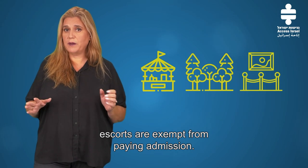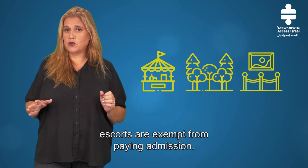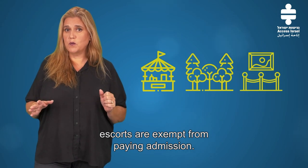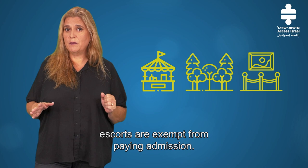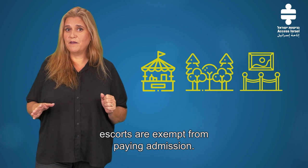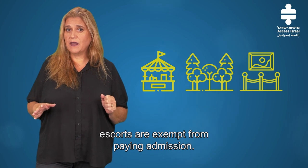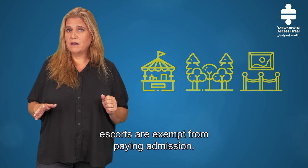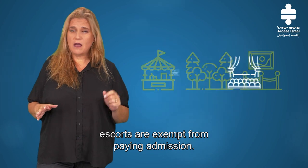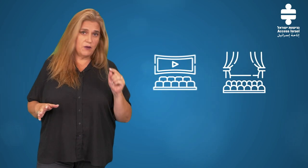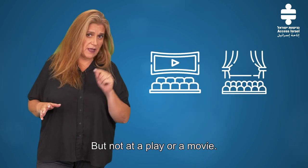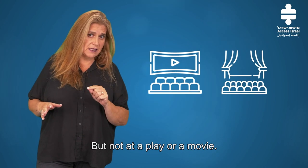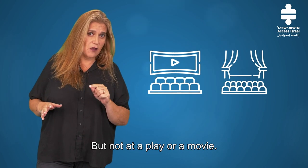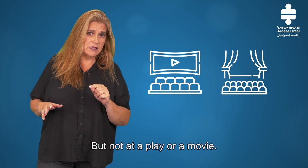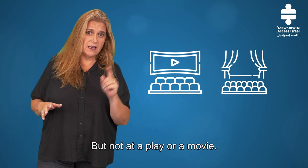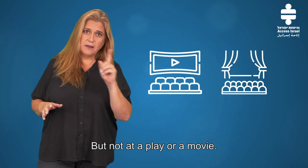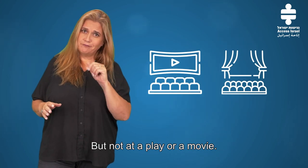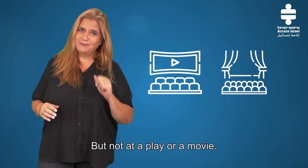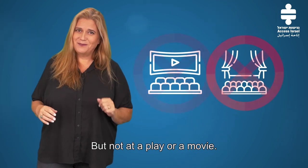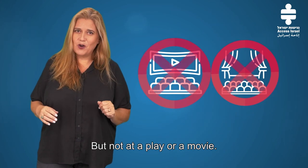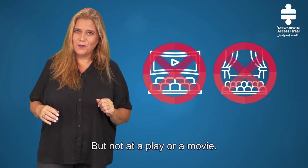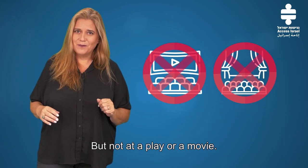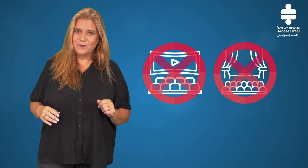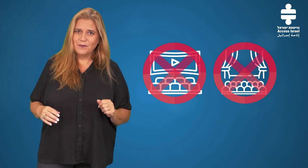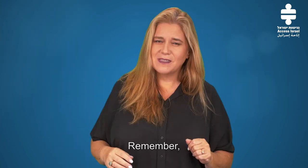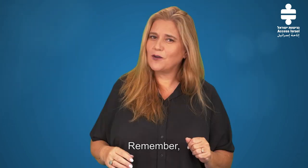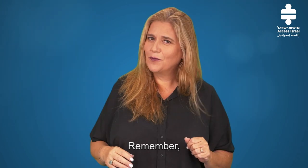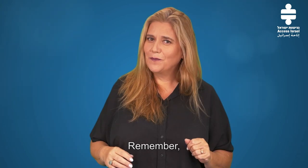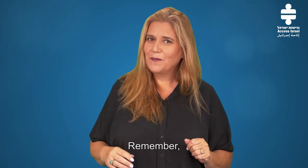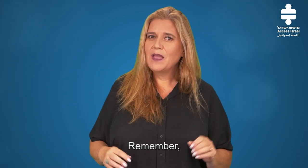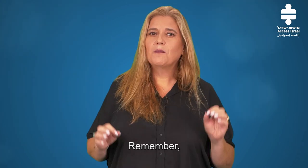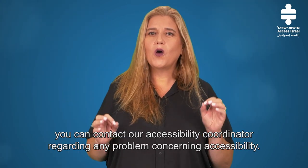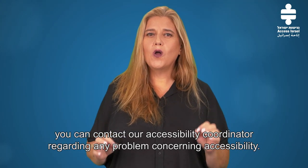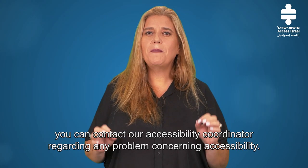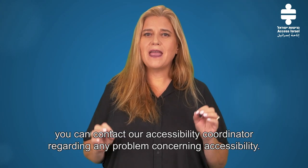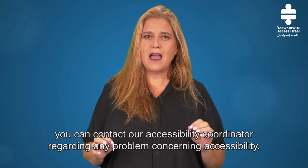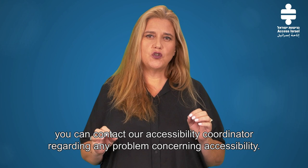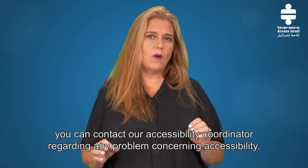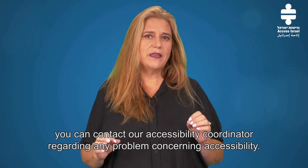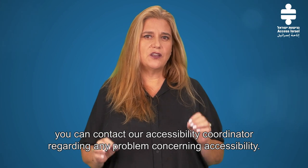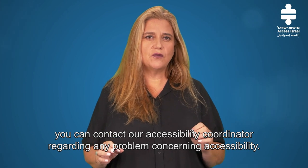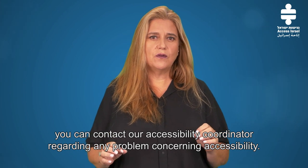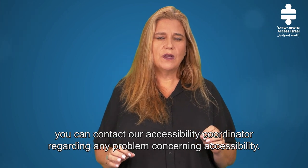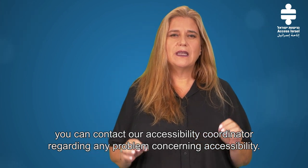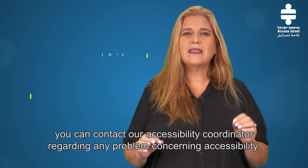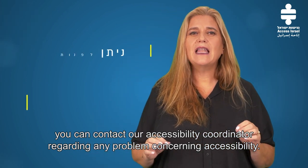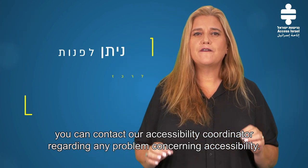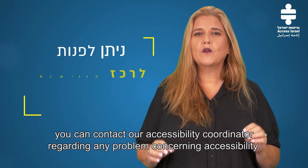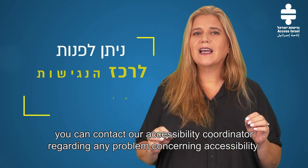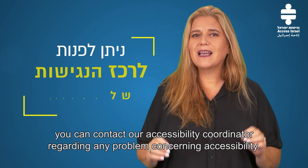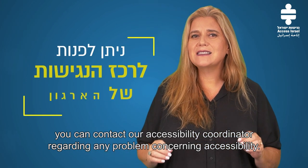מתשלום למלווה אבל בהצגה אוסרת? לא. זכרו בכל בעיה הקשורה לנגישות ניתן לפנות לרכז